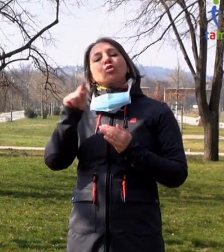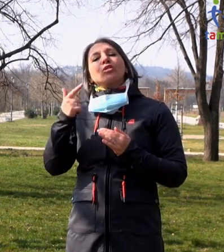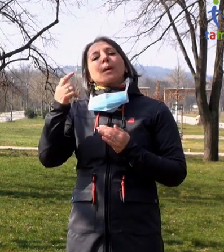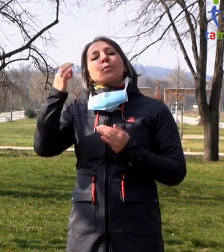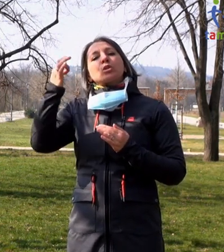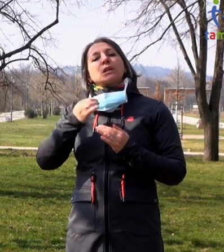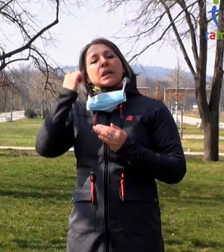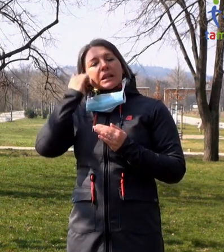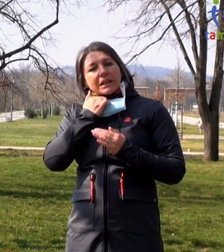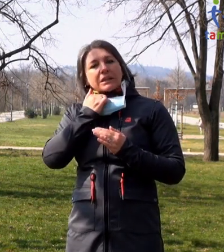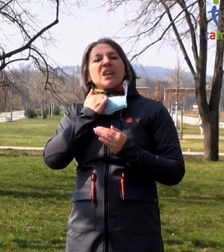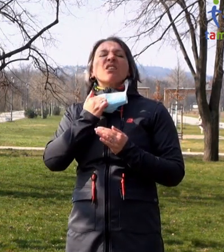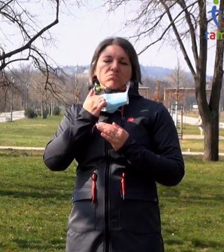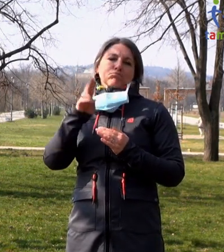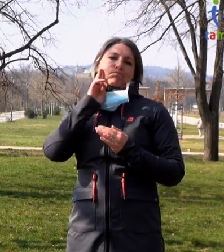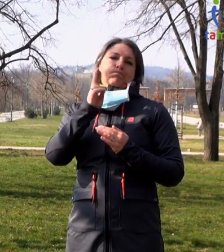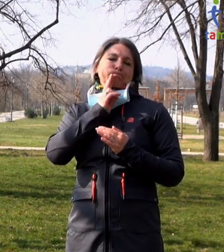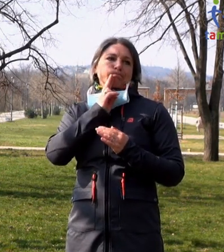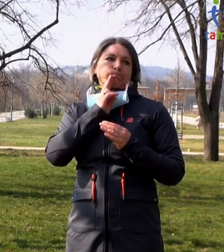sluchové postižení, že neslyší.